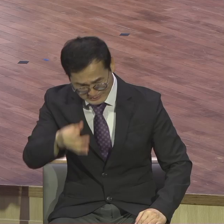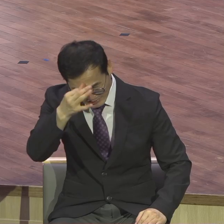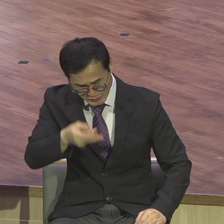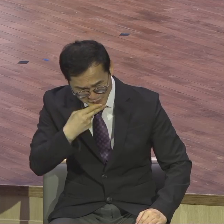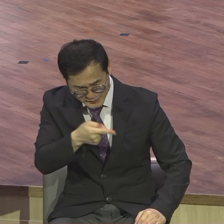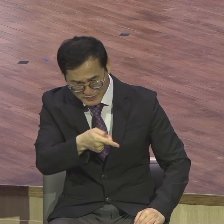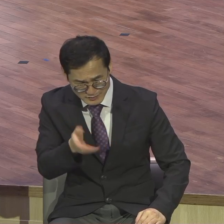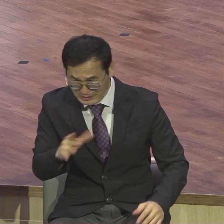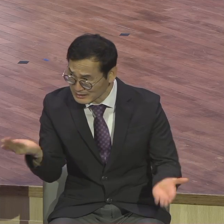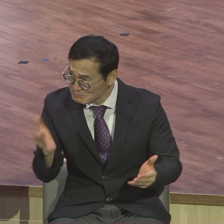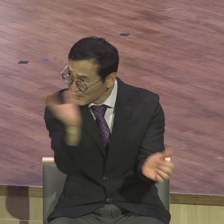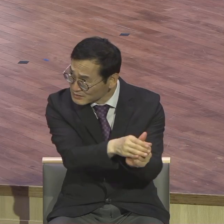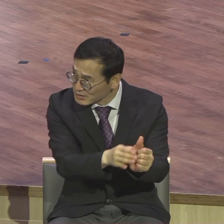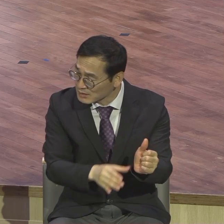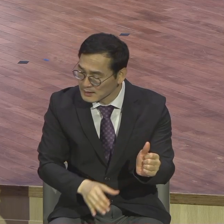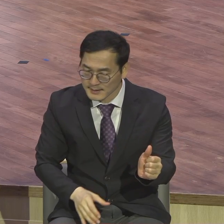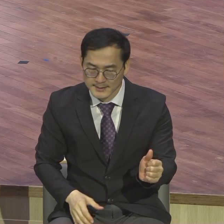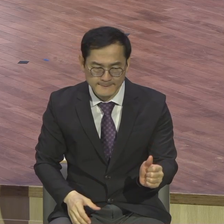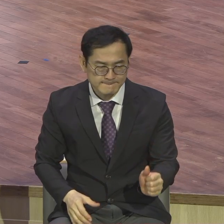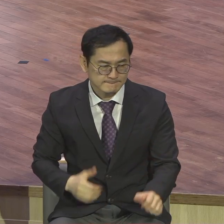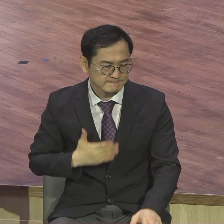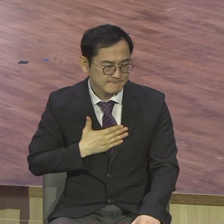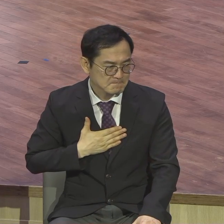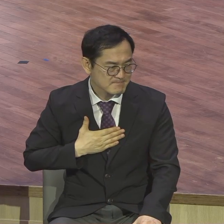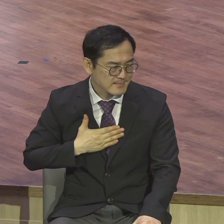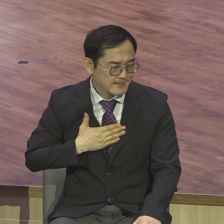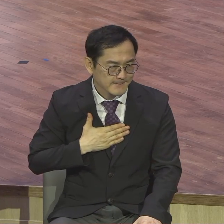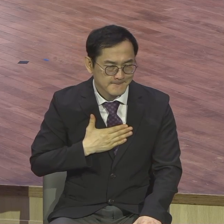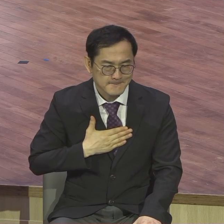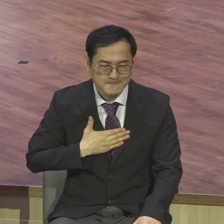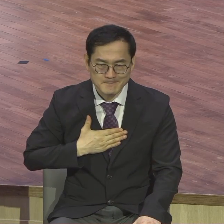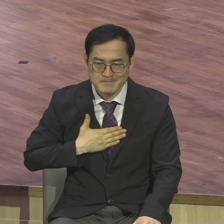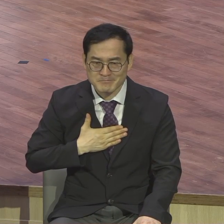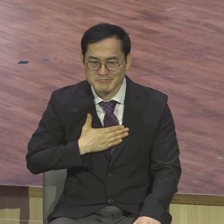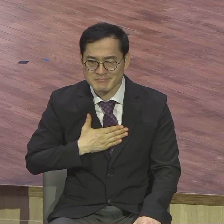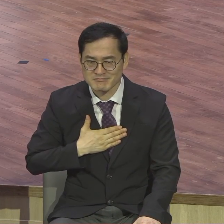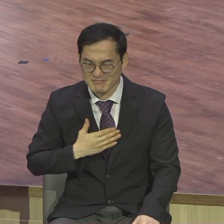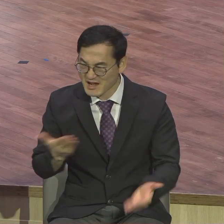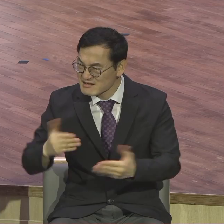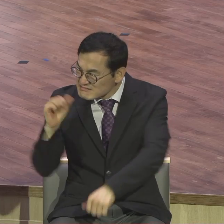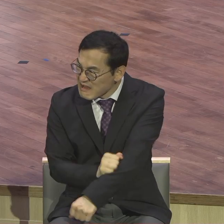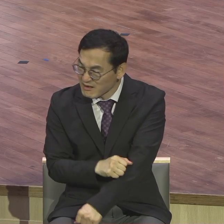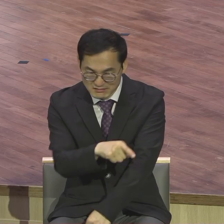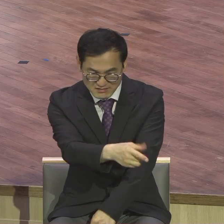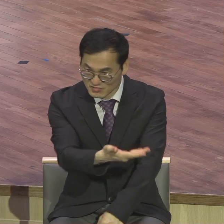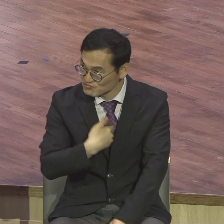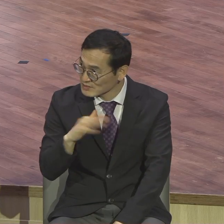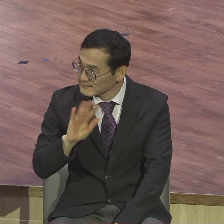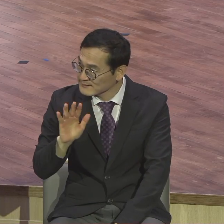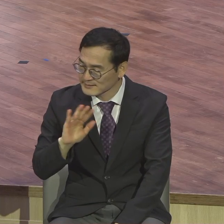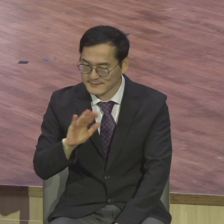아니 내가 이 정도 직분밖에 감당이 못한 것밖에 안 돼 불평, 원망 거기에 보험 없어요